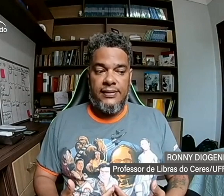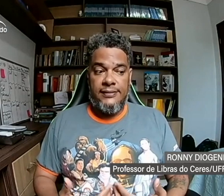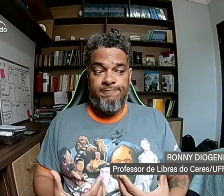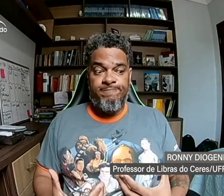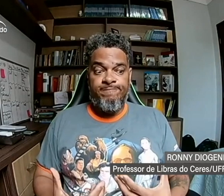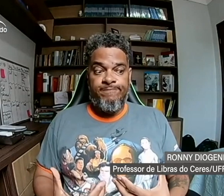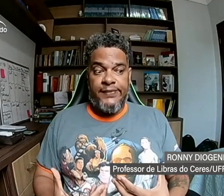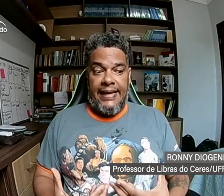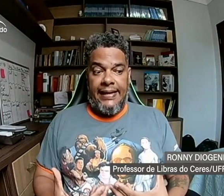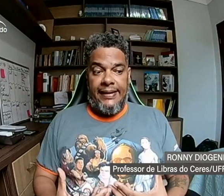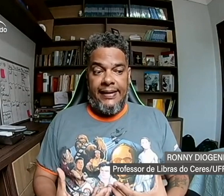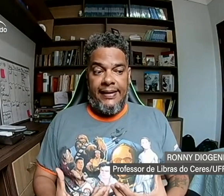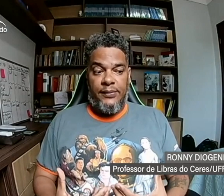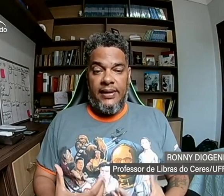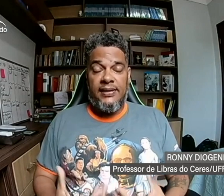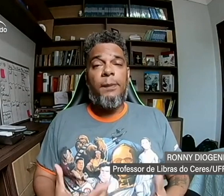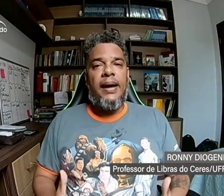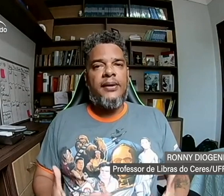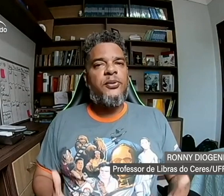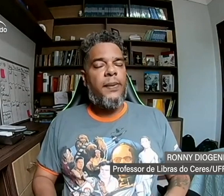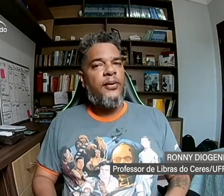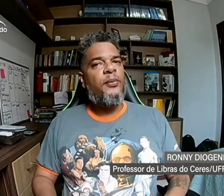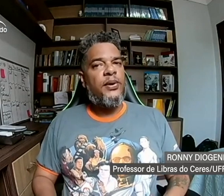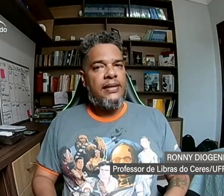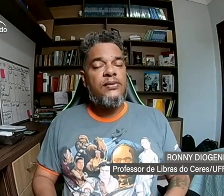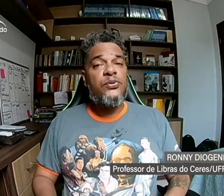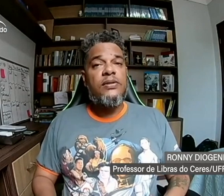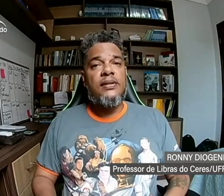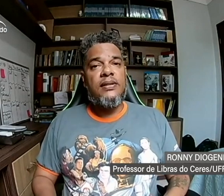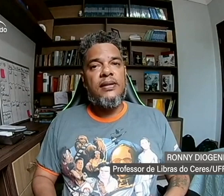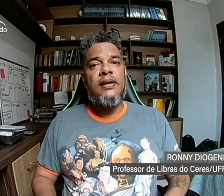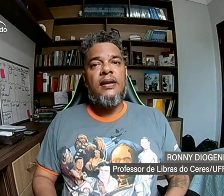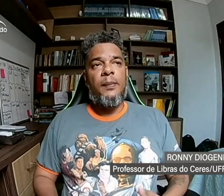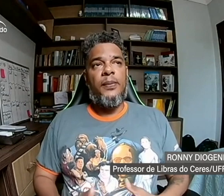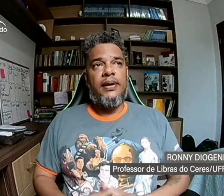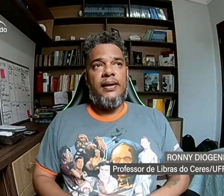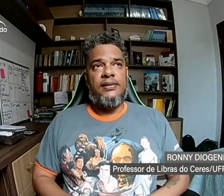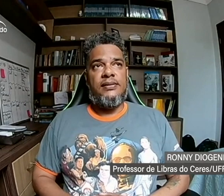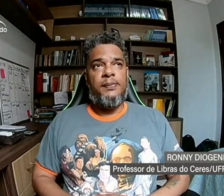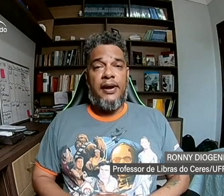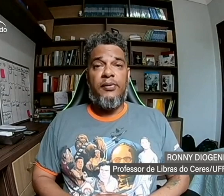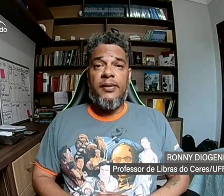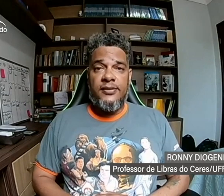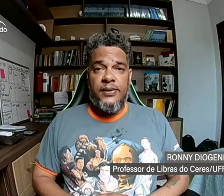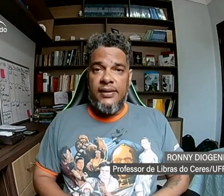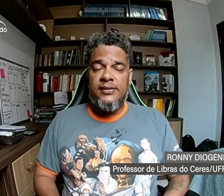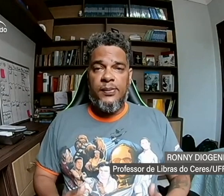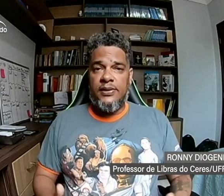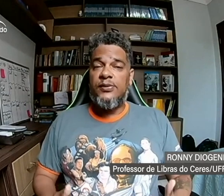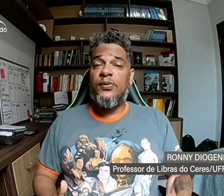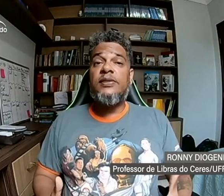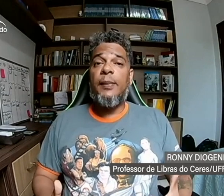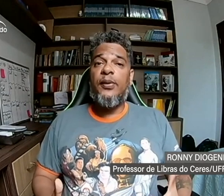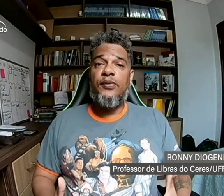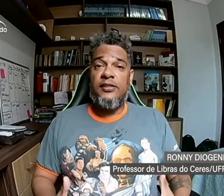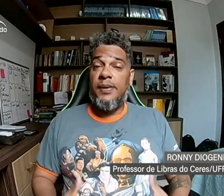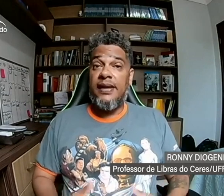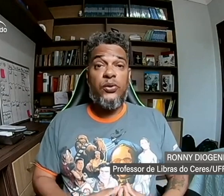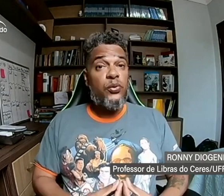impacto para a comunidade surda, né? Porque a gente esperava mesmo que esses projetos fossem aprovados para que todo